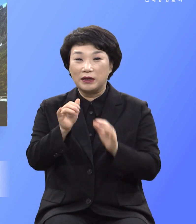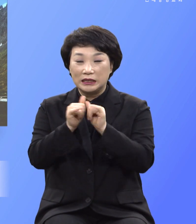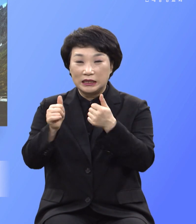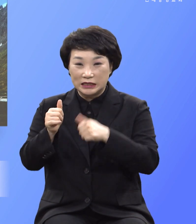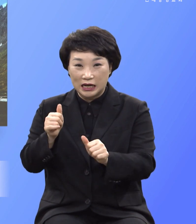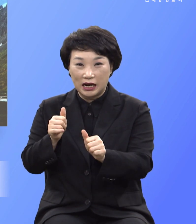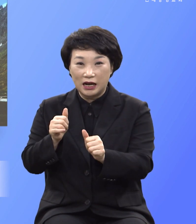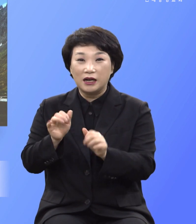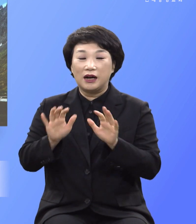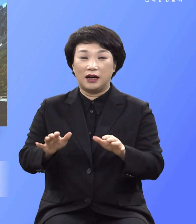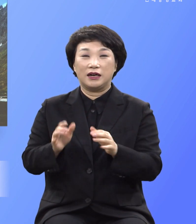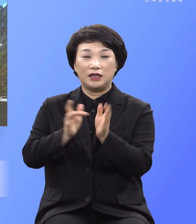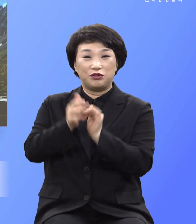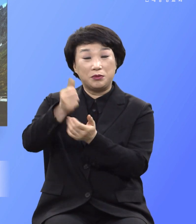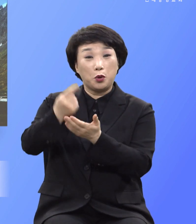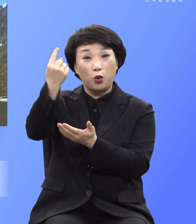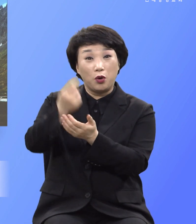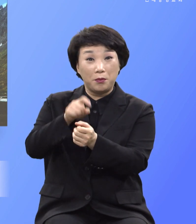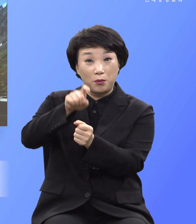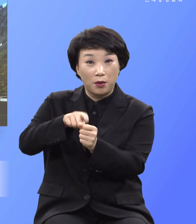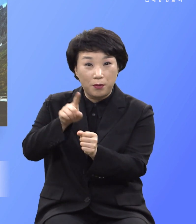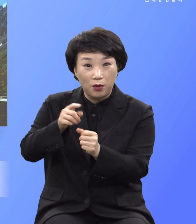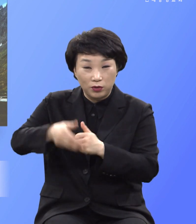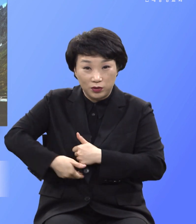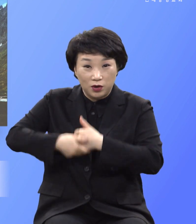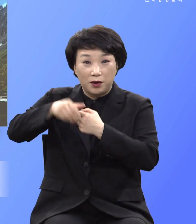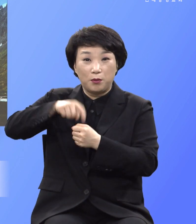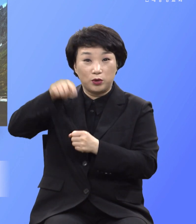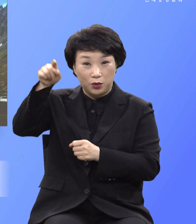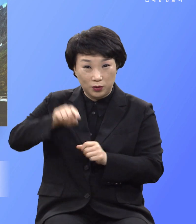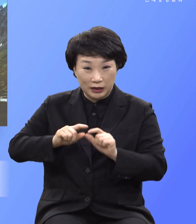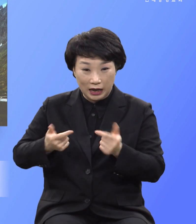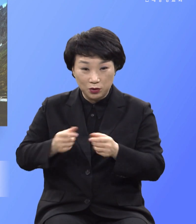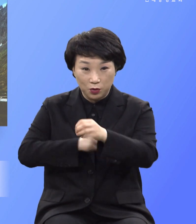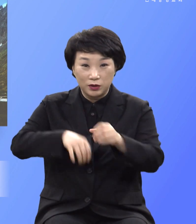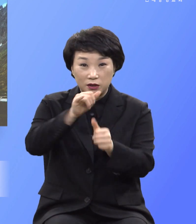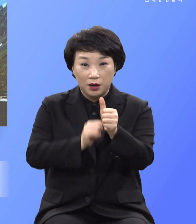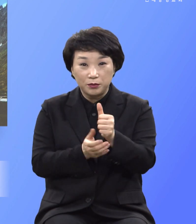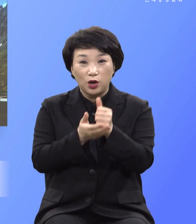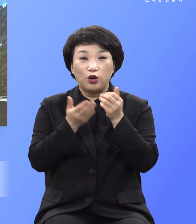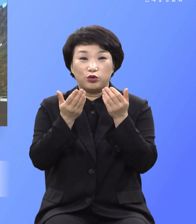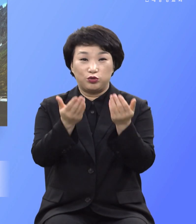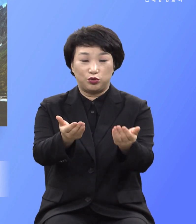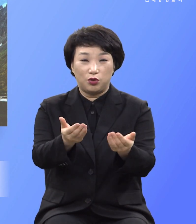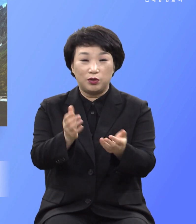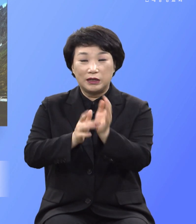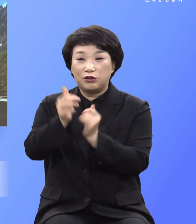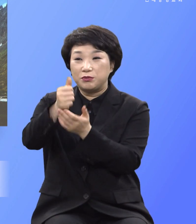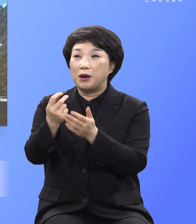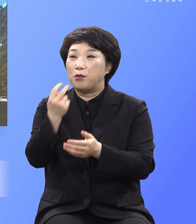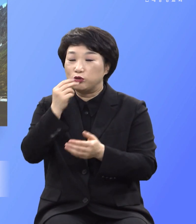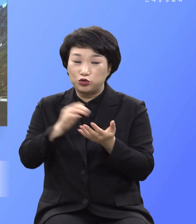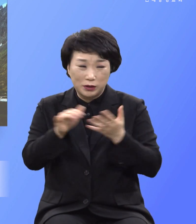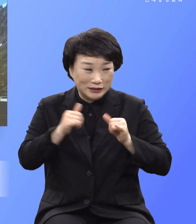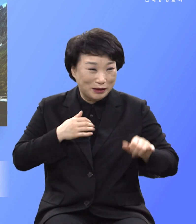온 것은 섬김을 받으려 아니요 도리어 섬기려 하고 자기 목숨을 많은